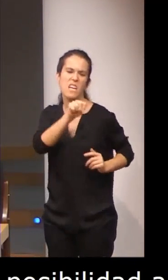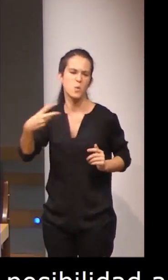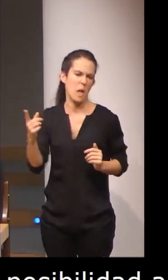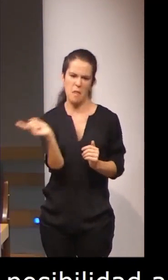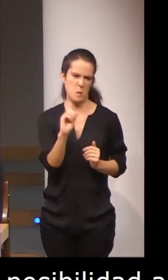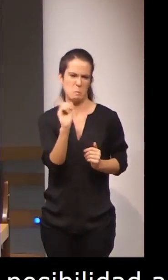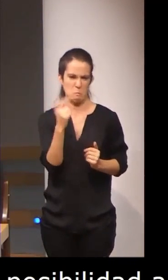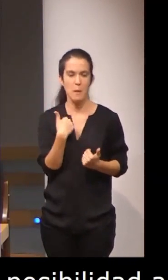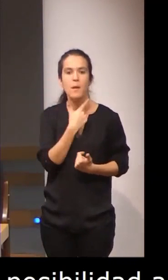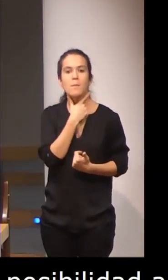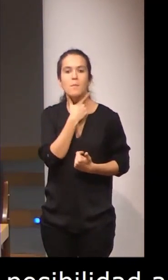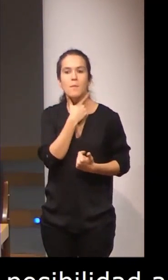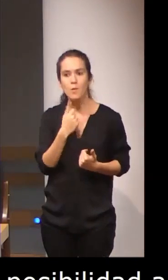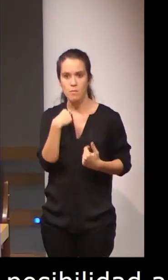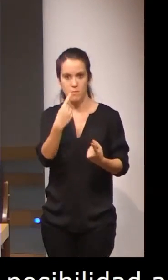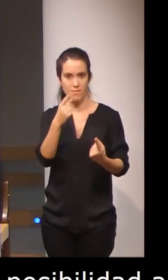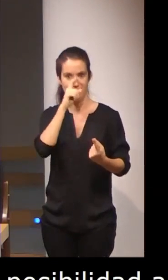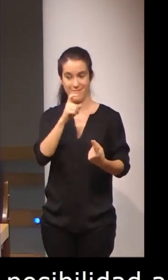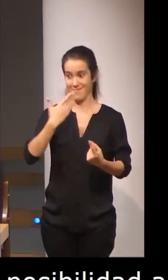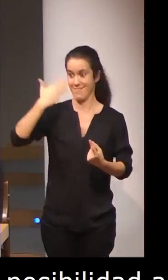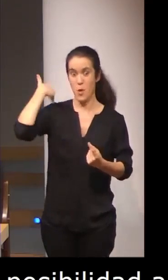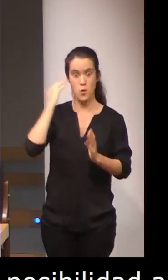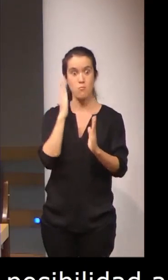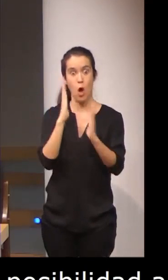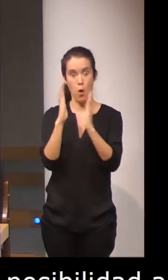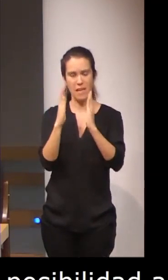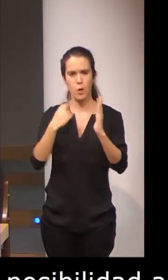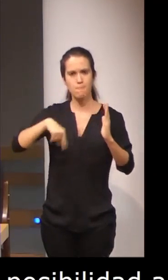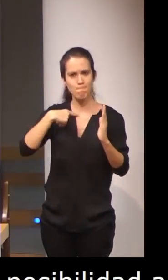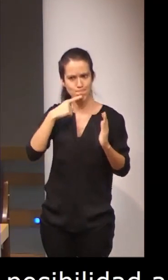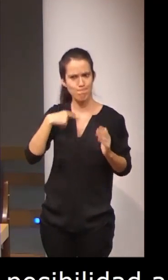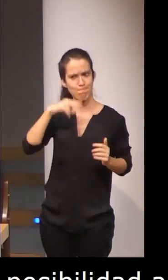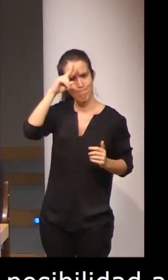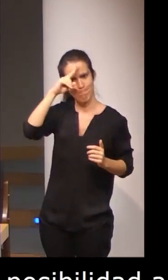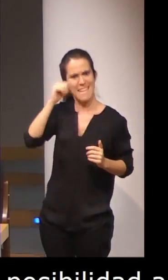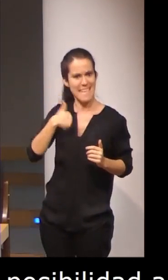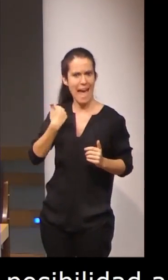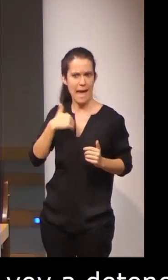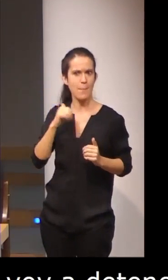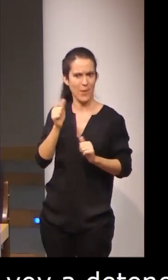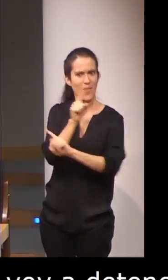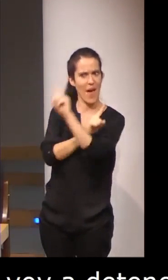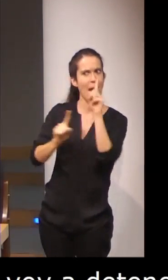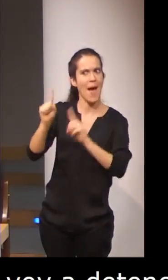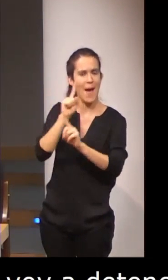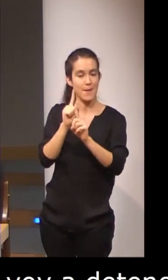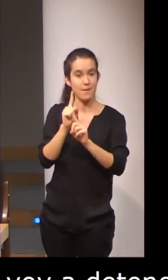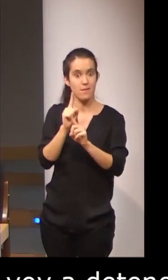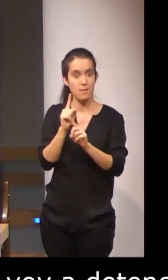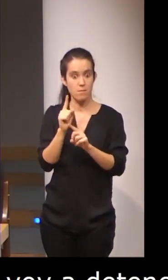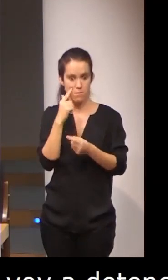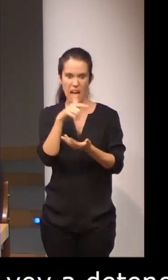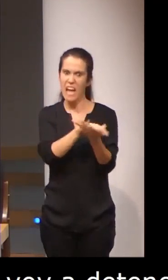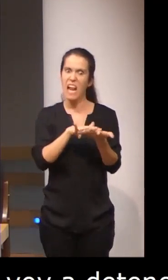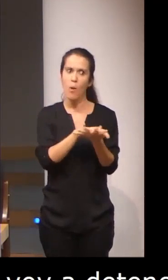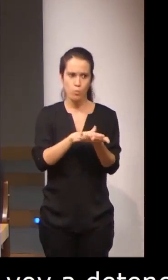recordar algo que dijimos en su momento que nos parecía preocupante. Y es que con la lengua de signos, por supuesto, se